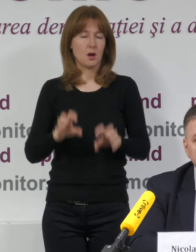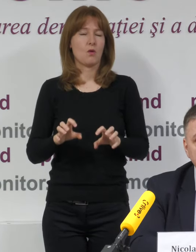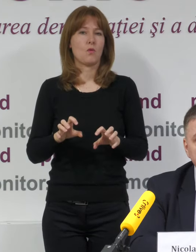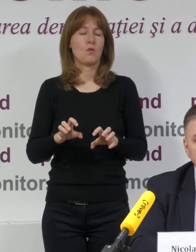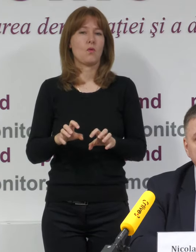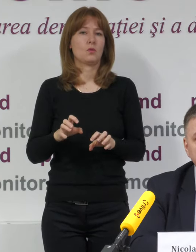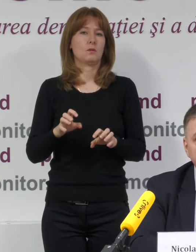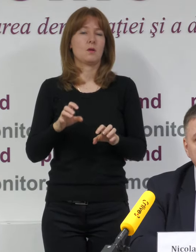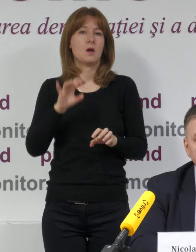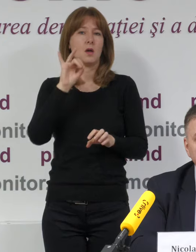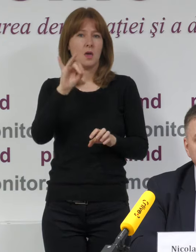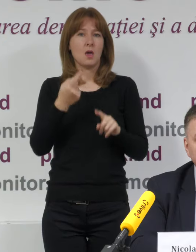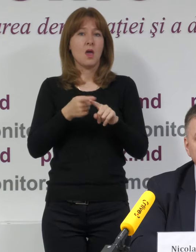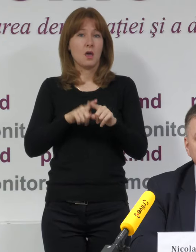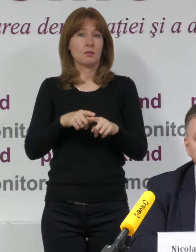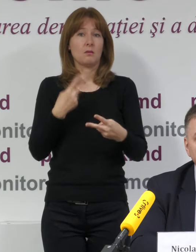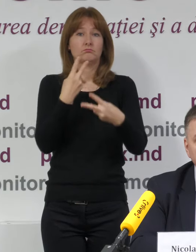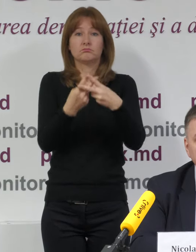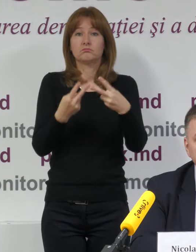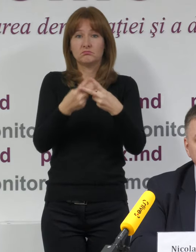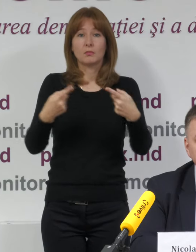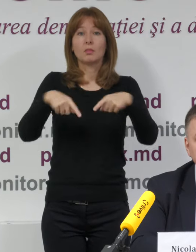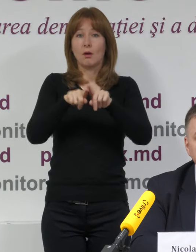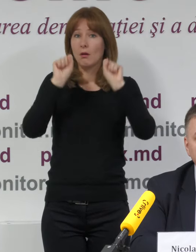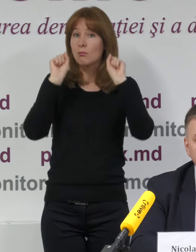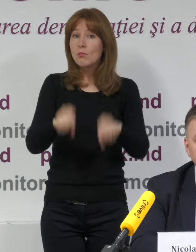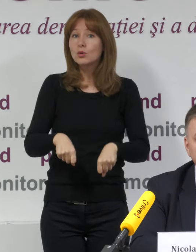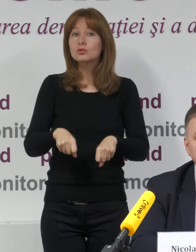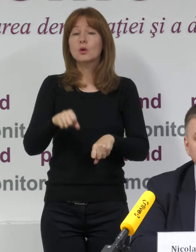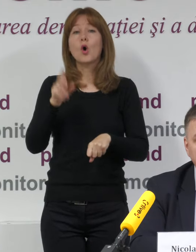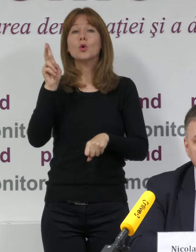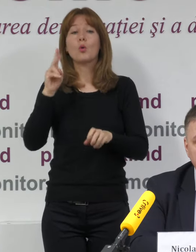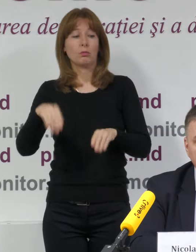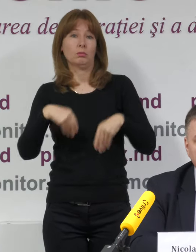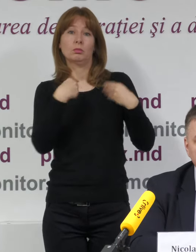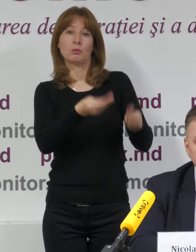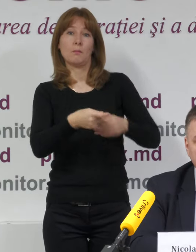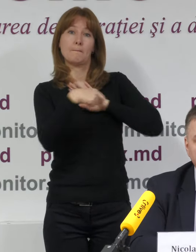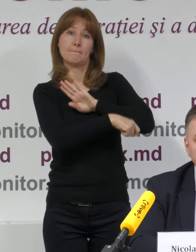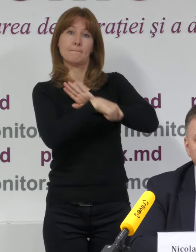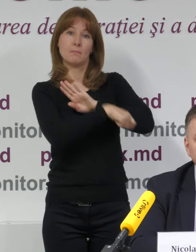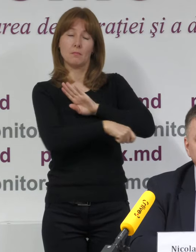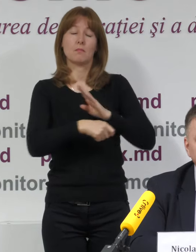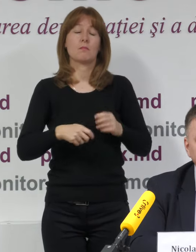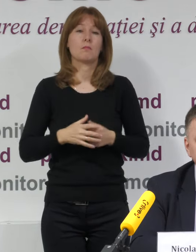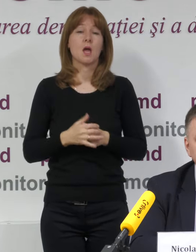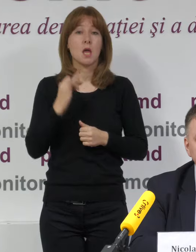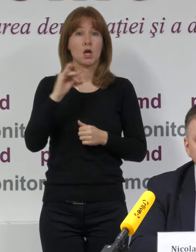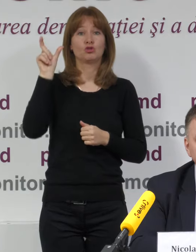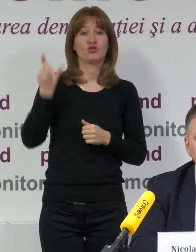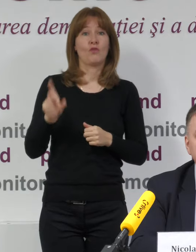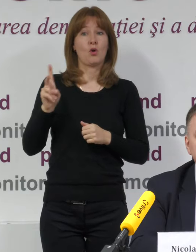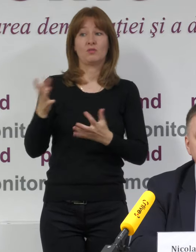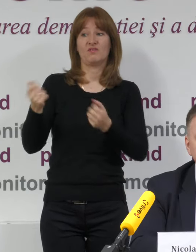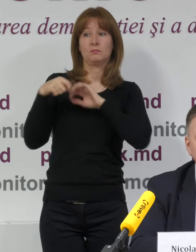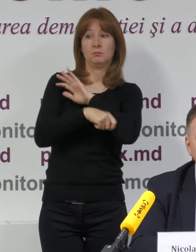este inclusiv infracțiune penală, oferirea de mită electorală, de aceea sperăm foarte mult ca astăzi